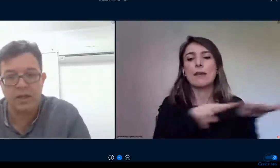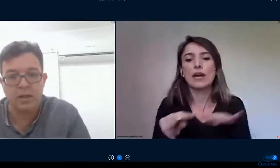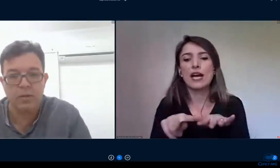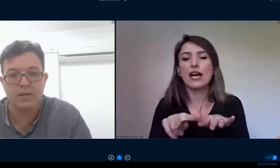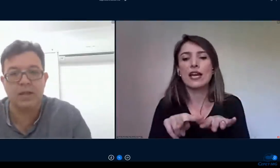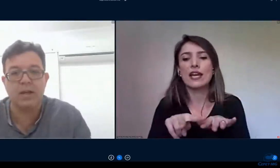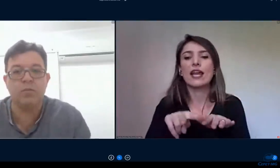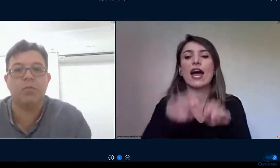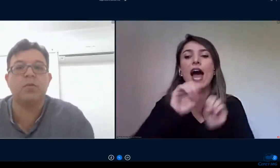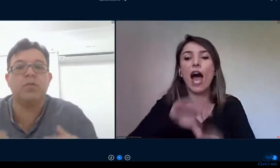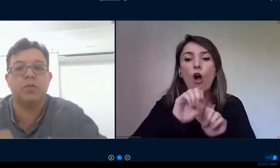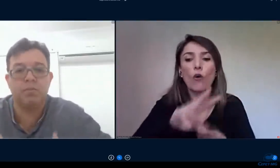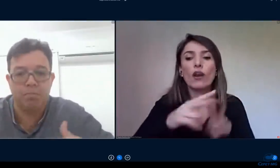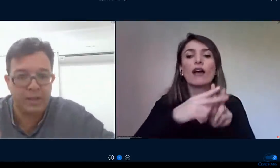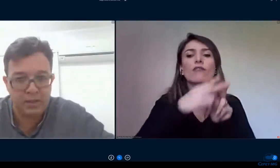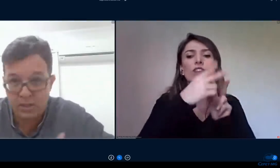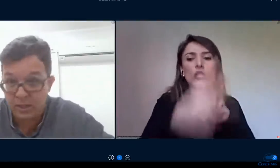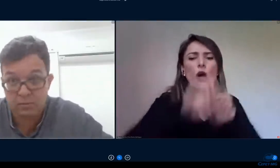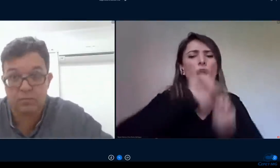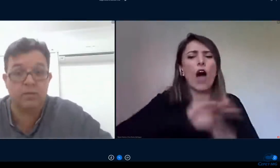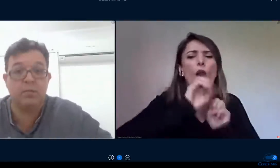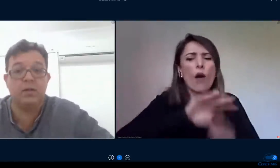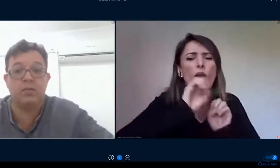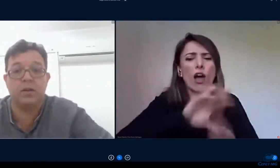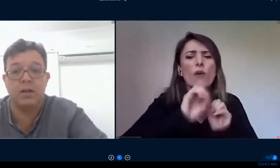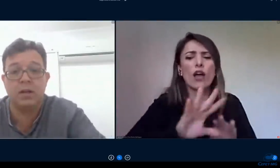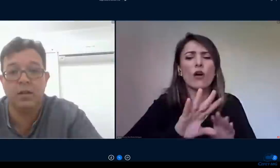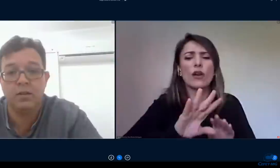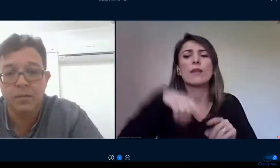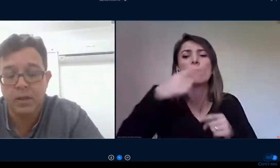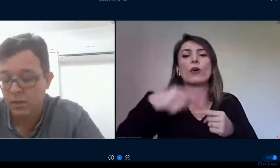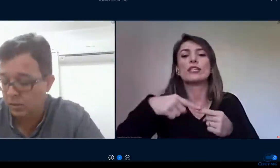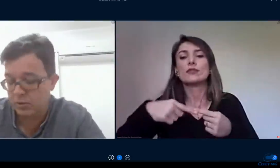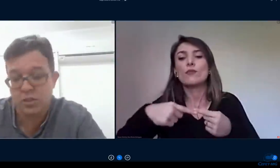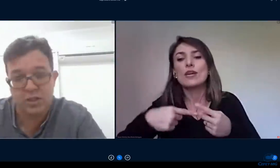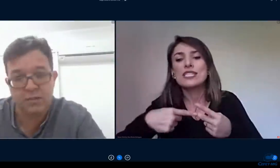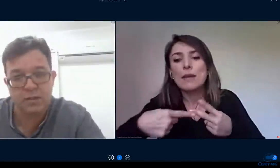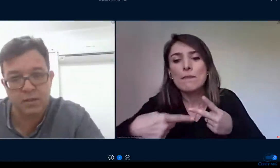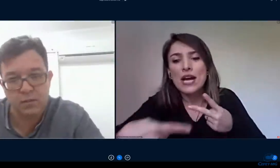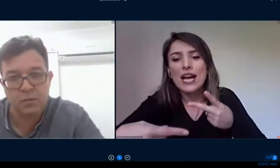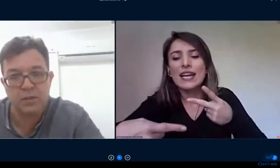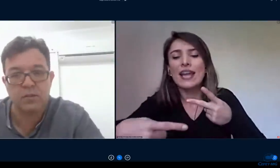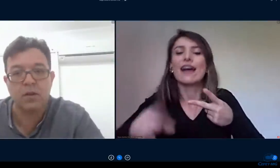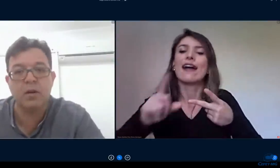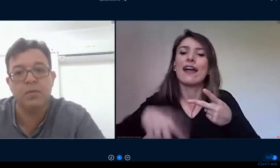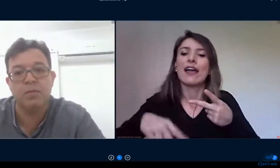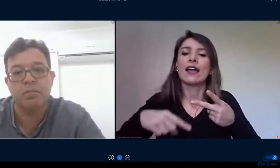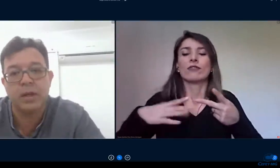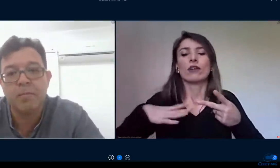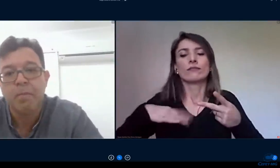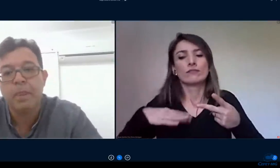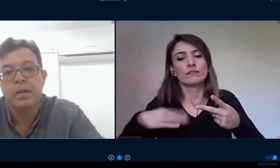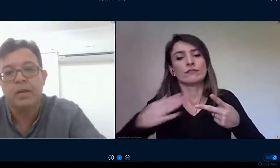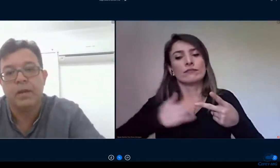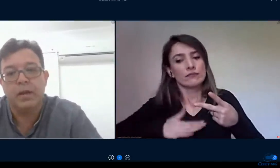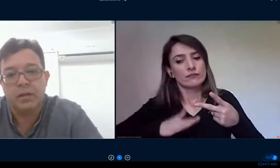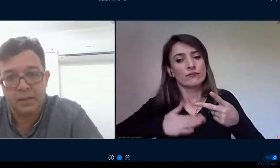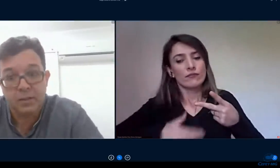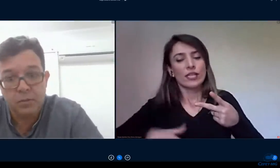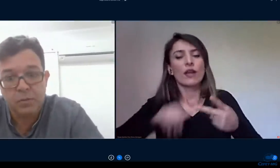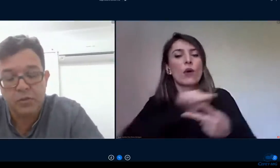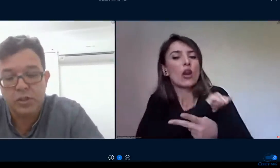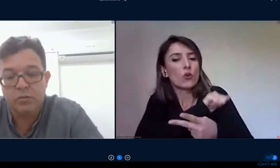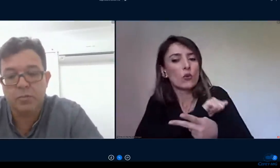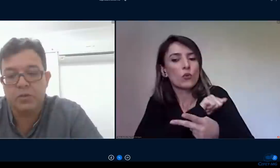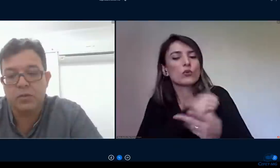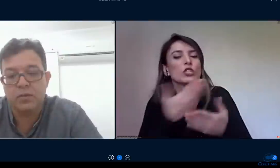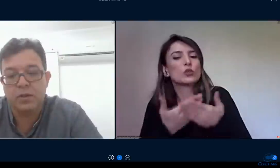tirarem o atraso para professor planejar novamente suas aulas então a gente está fazendo esses pitstops que